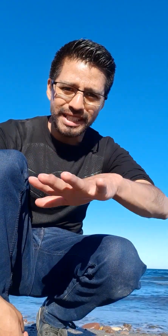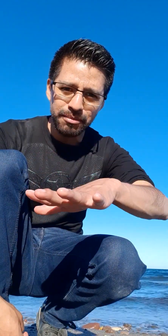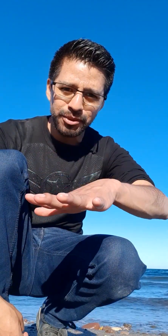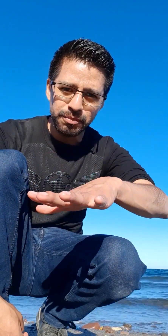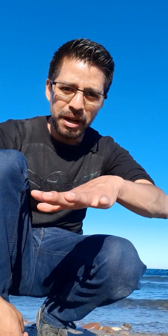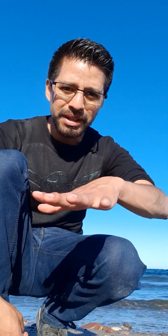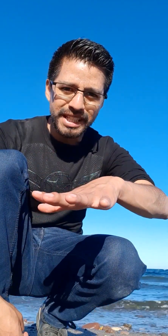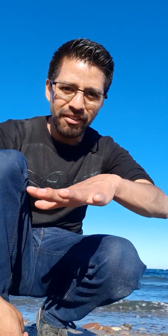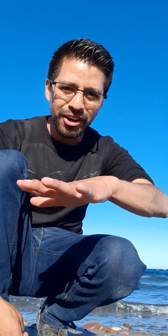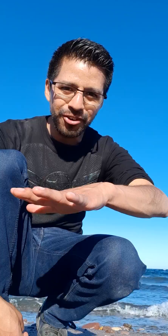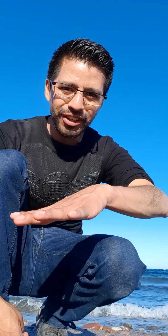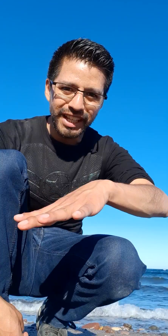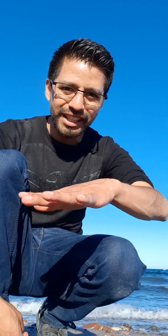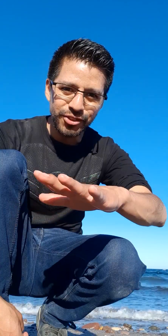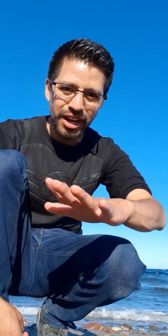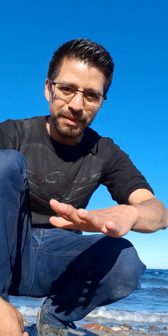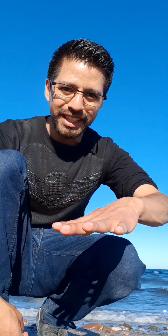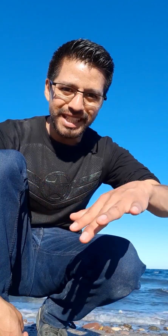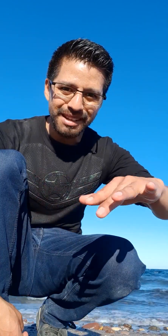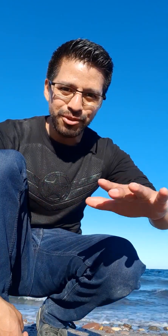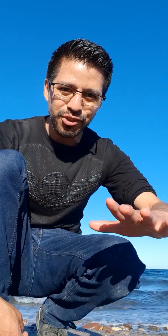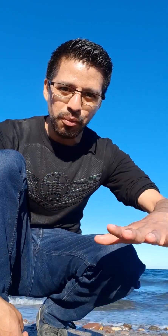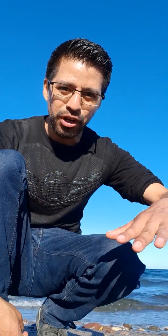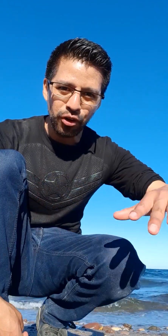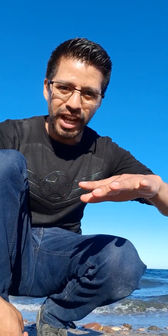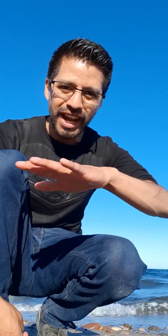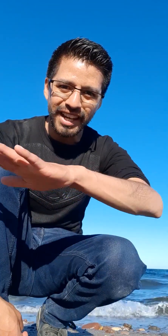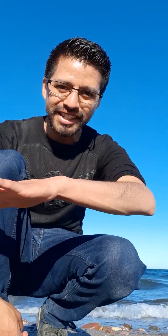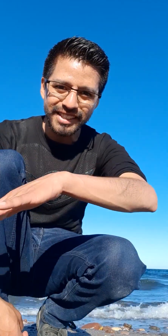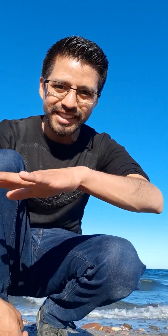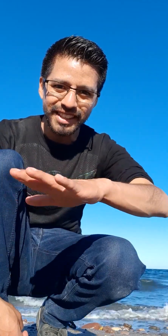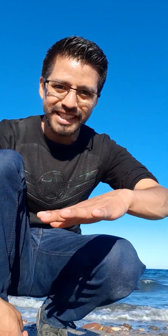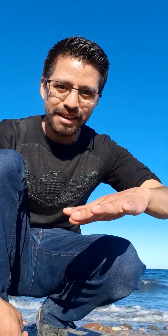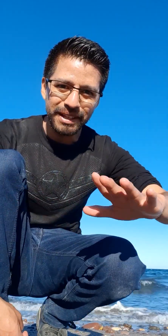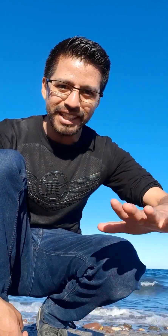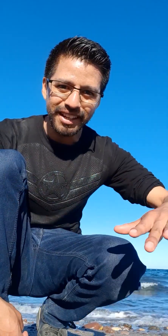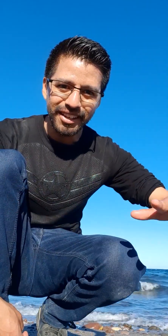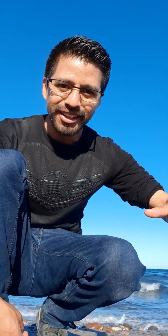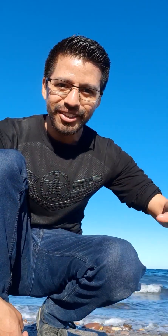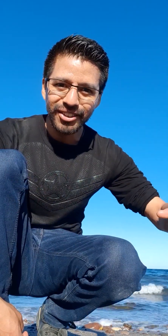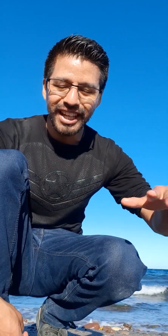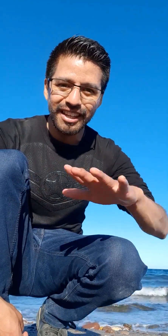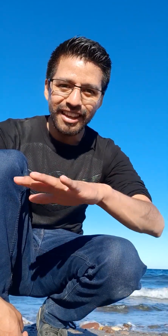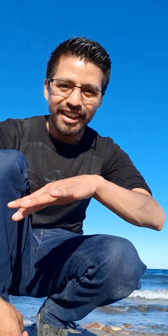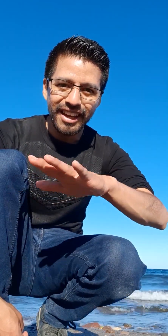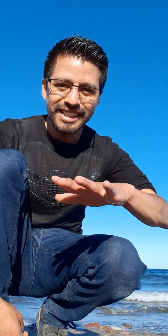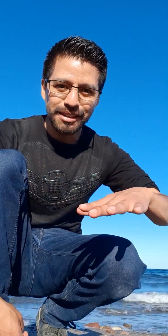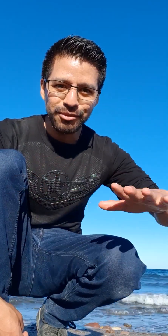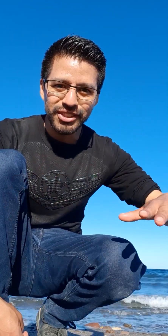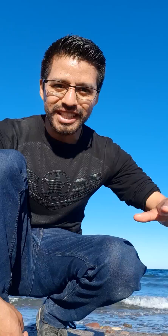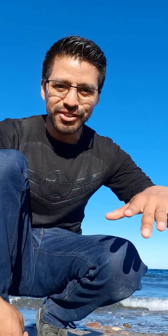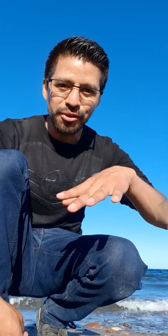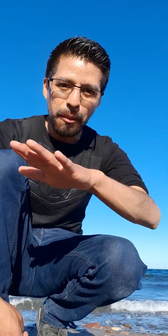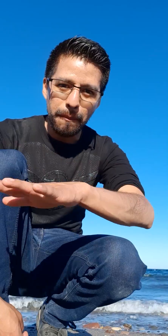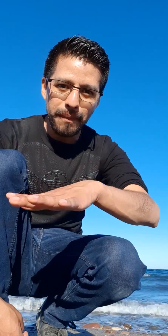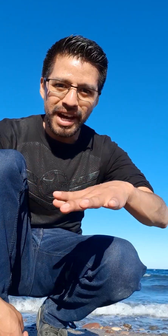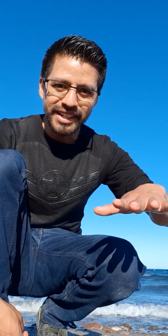hacemos palma hacia abajo y solamente hacemos como el oleaje, de esta manera. Hacemos esto, Mar.